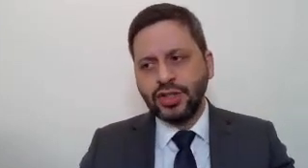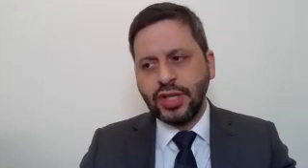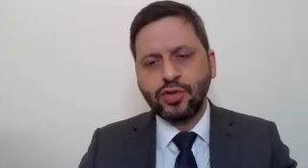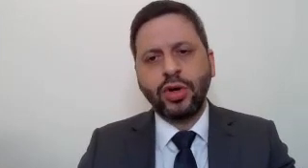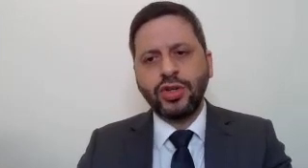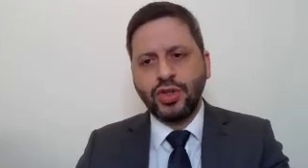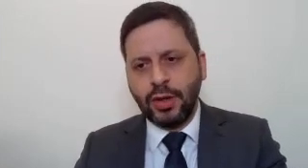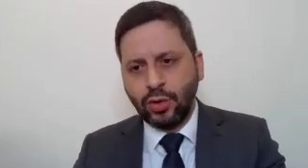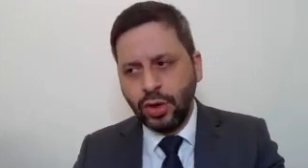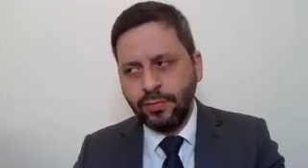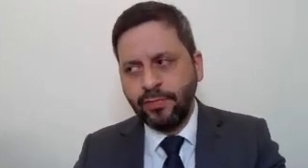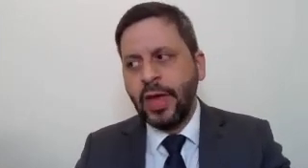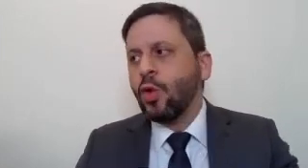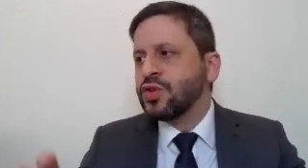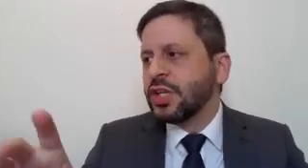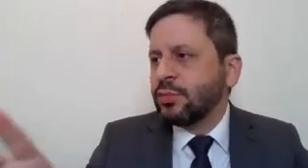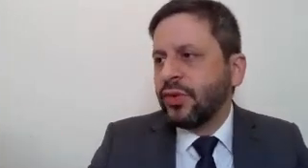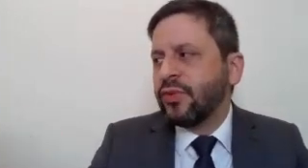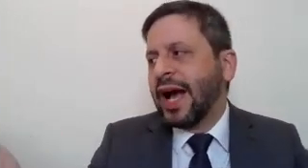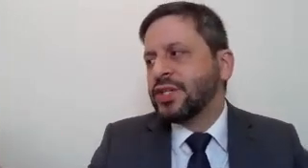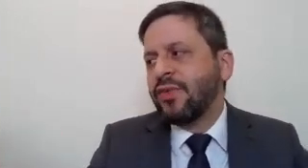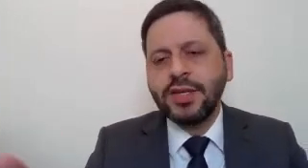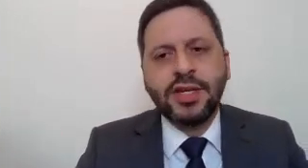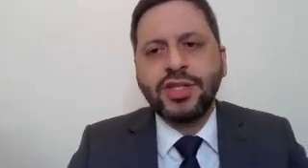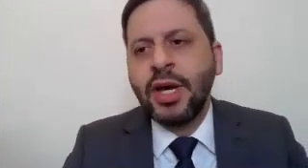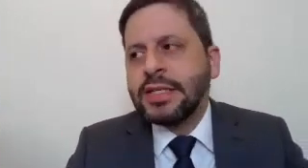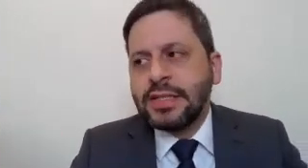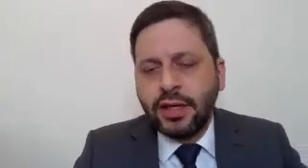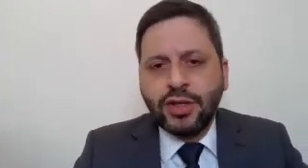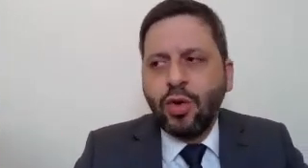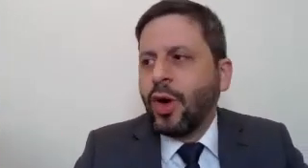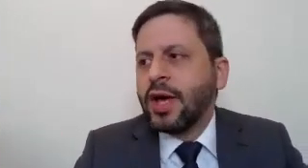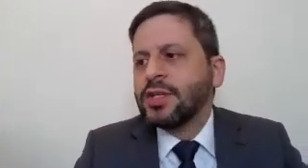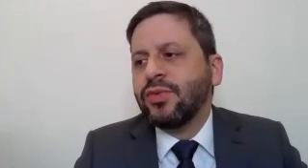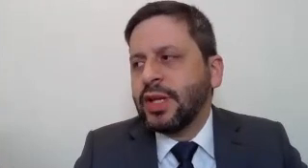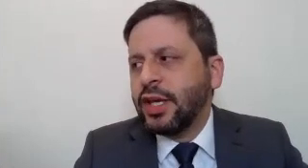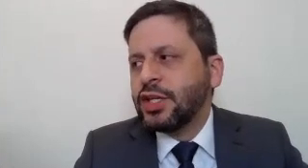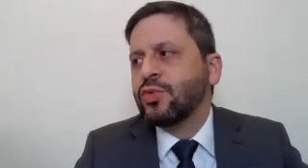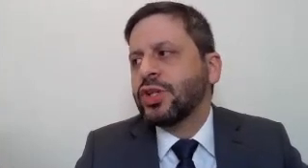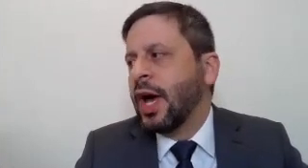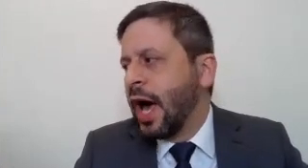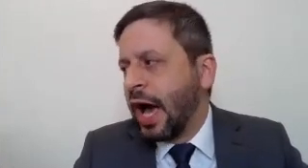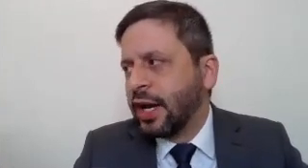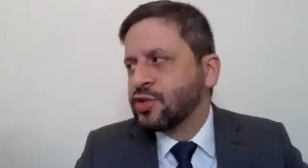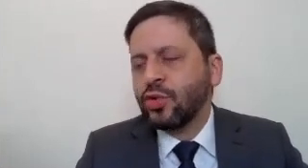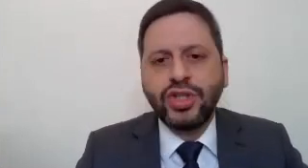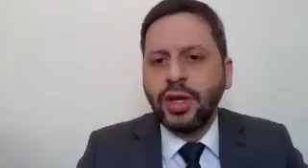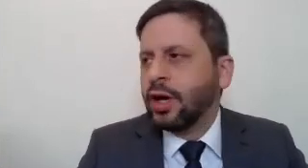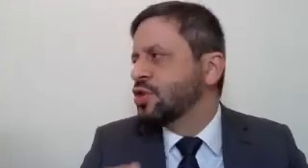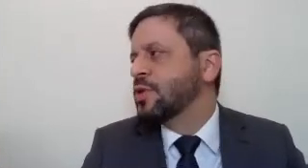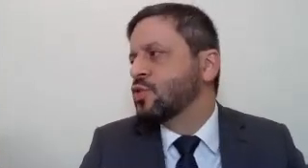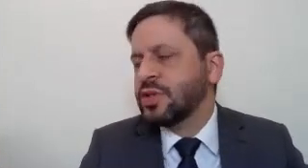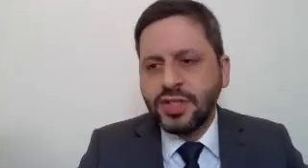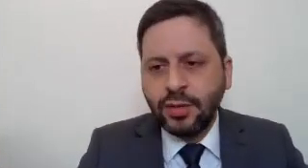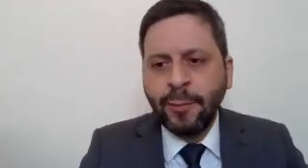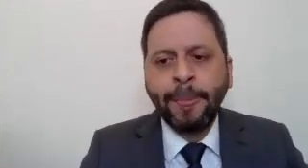das estações de metrô, conseguimos verificar diversas cenas como essa de vandalismo, de agressões,